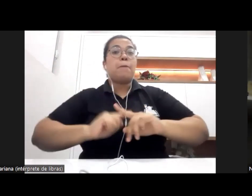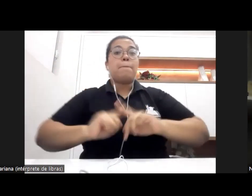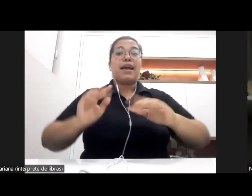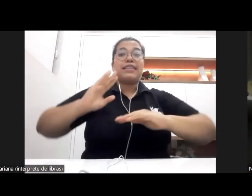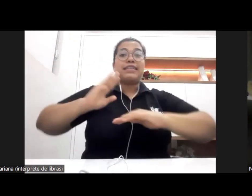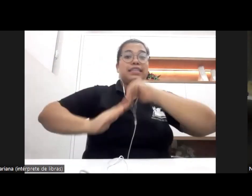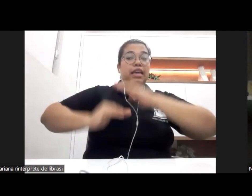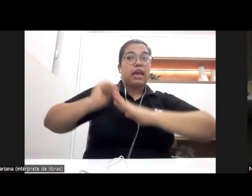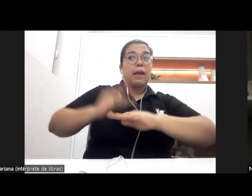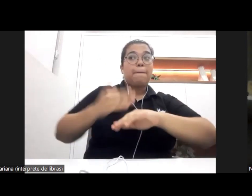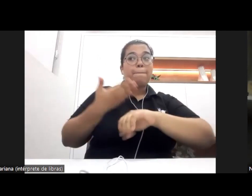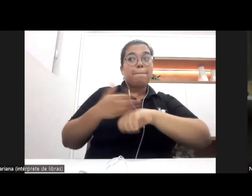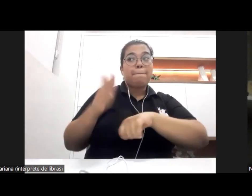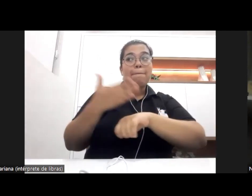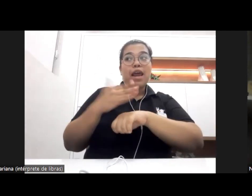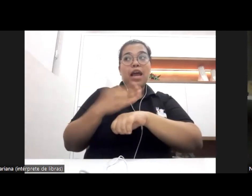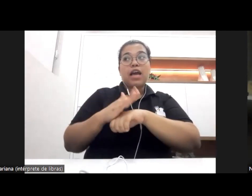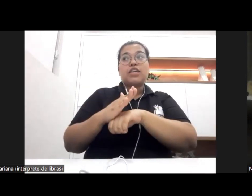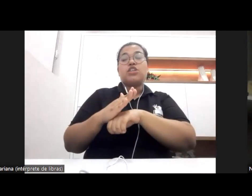irá nos colocar,